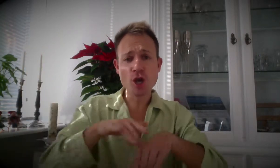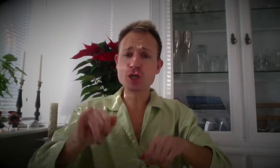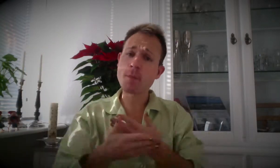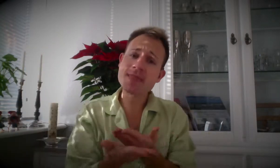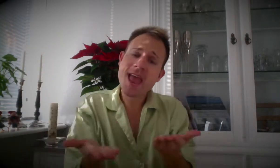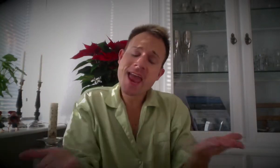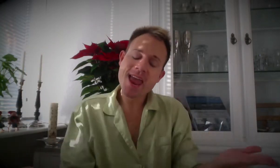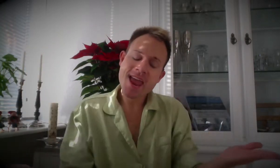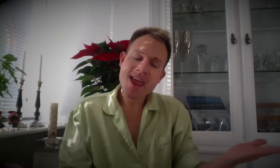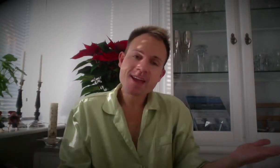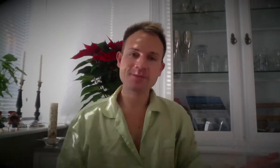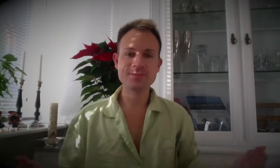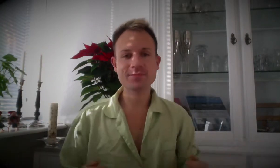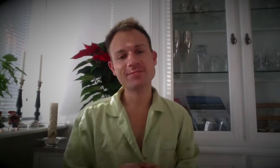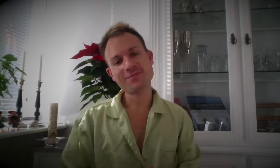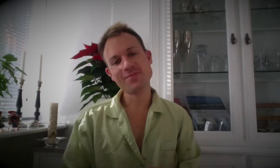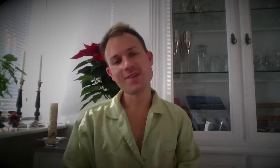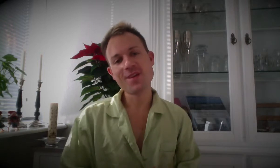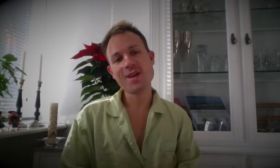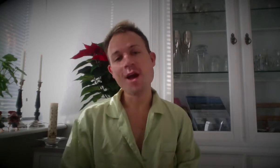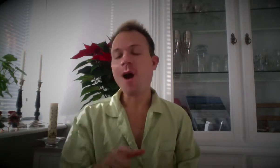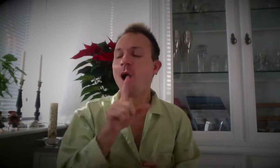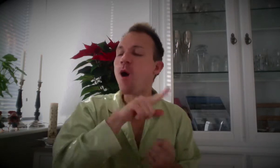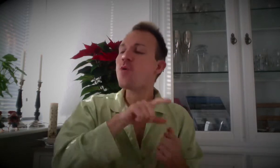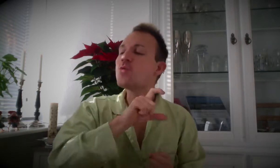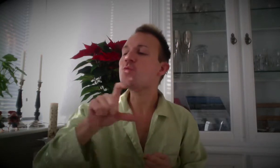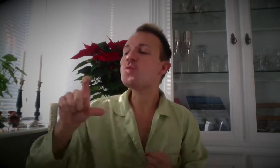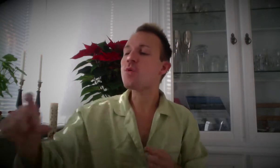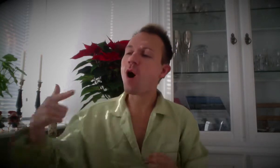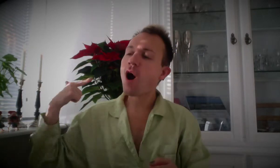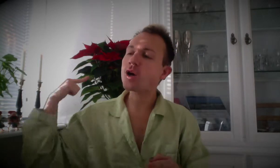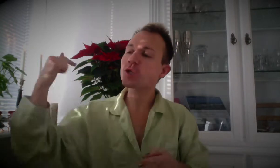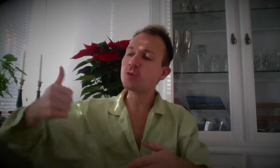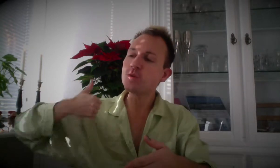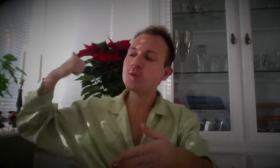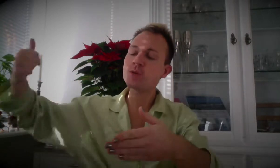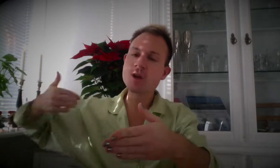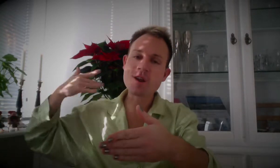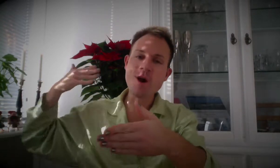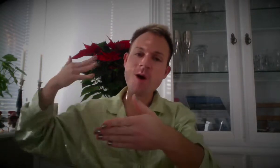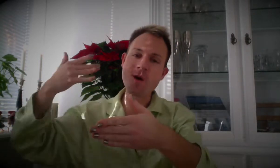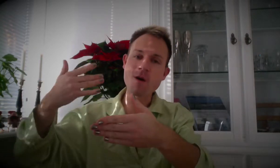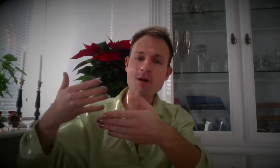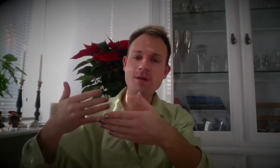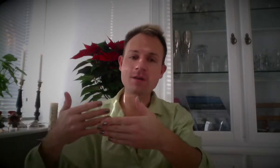som dage, over tusind år.